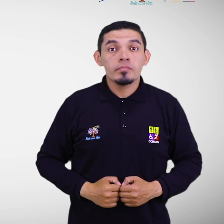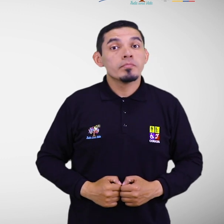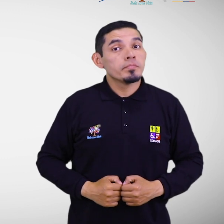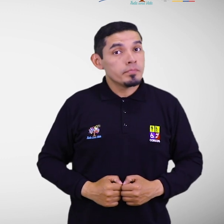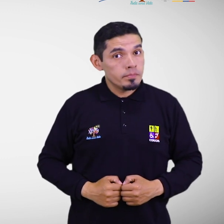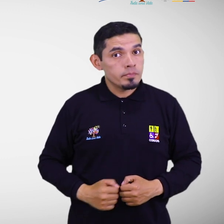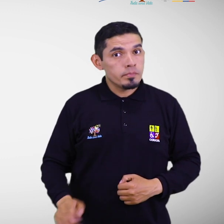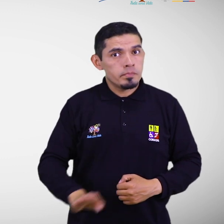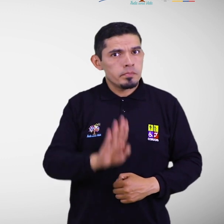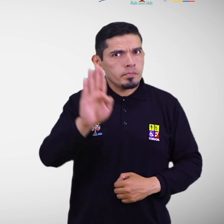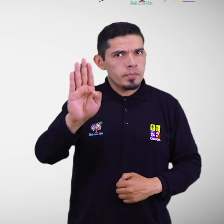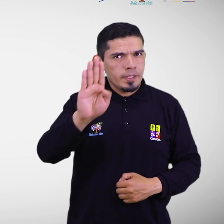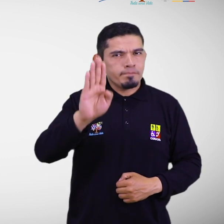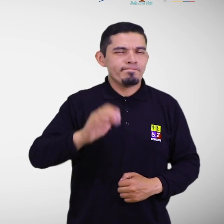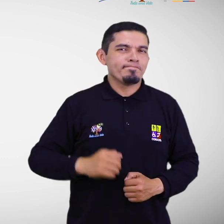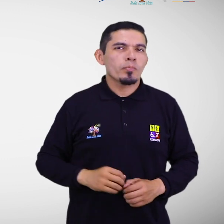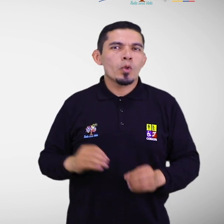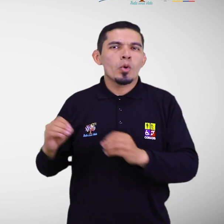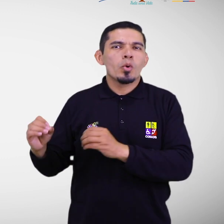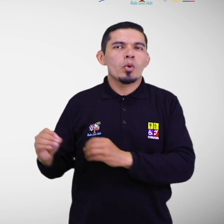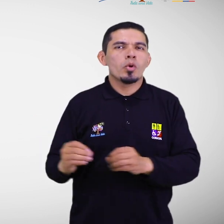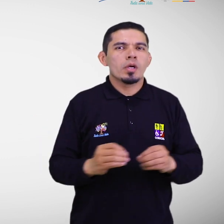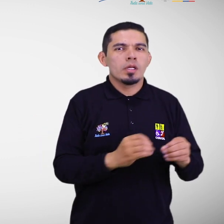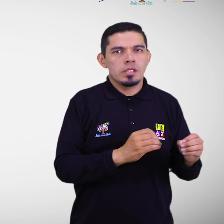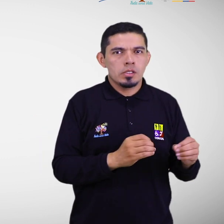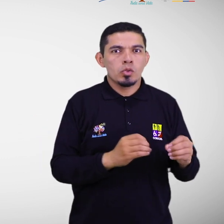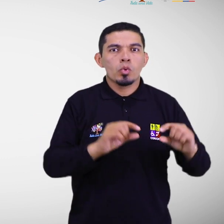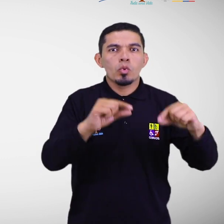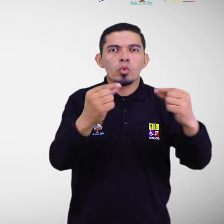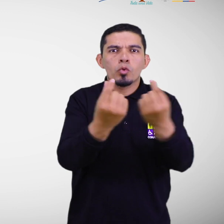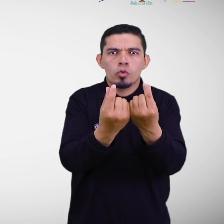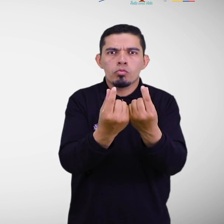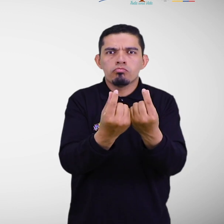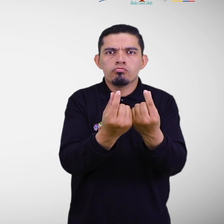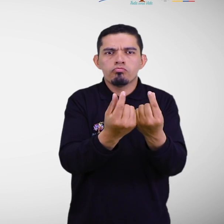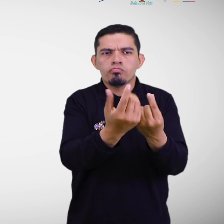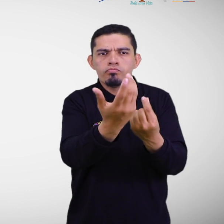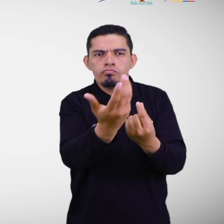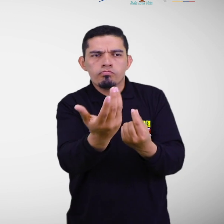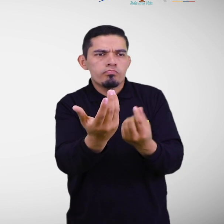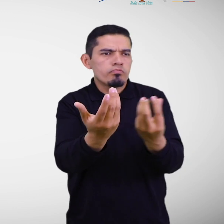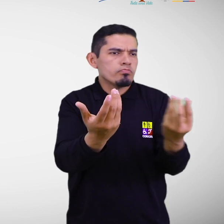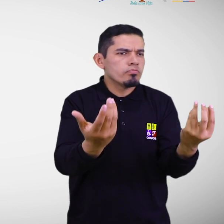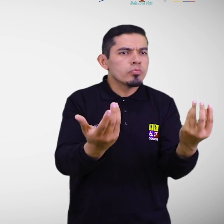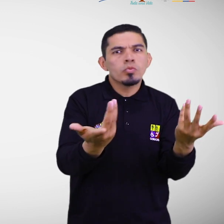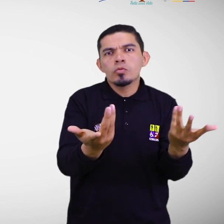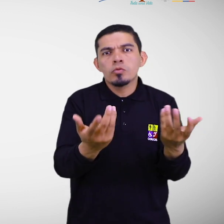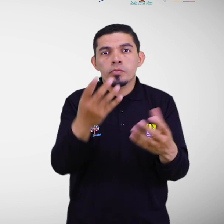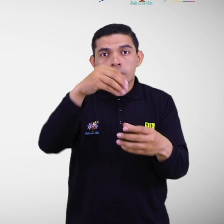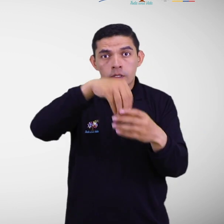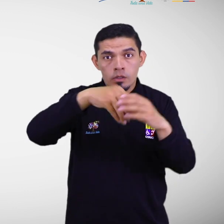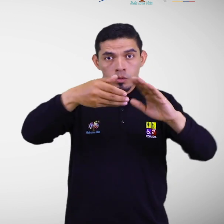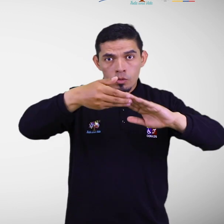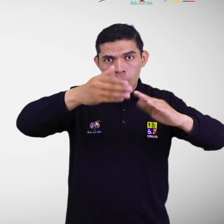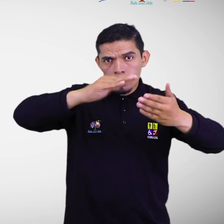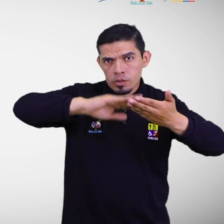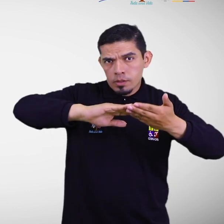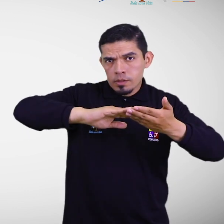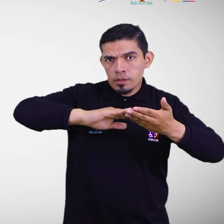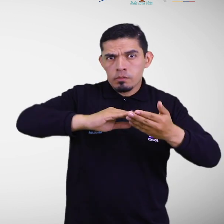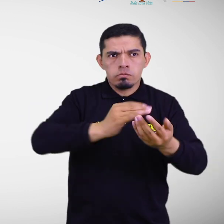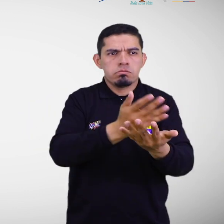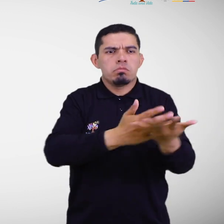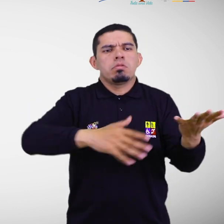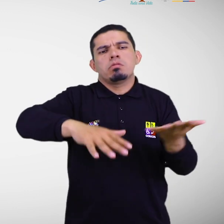B. Organización de estructuras comunitarias. Dentro de las organizaciones comunitarias, es